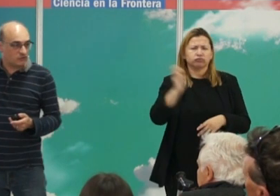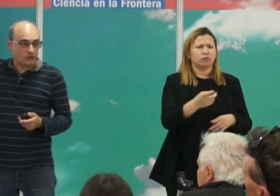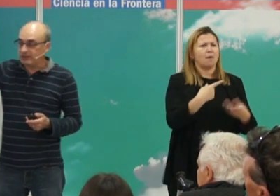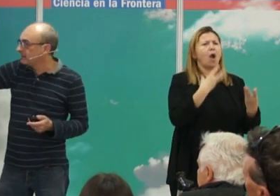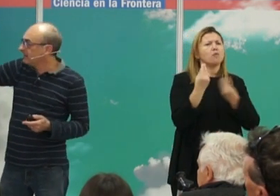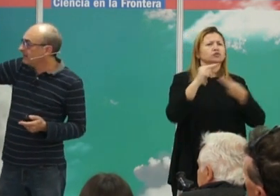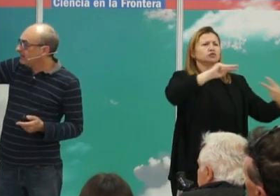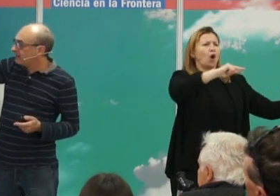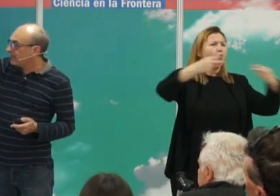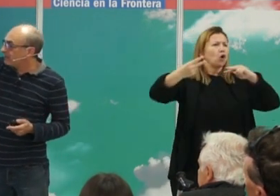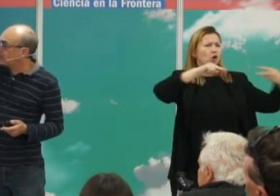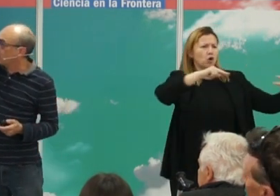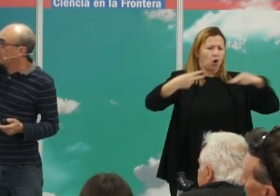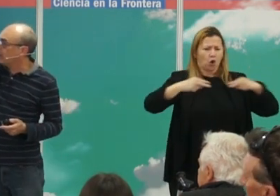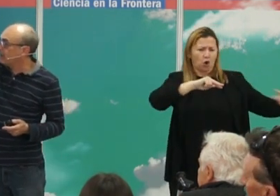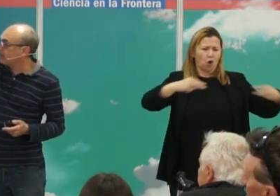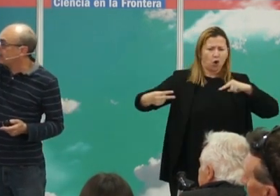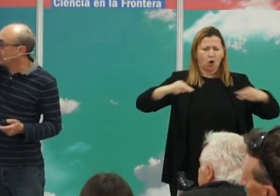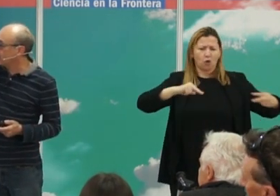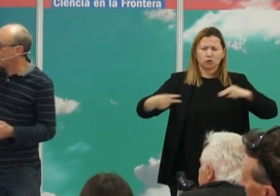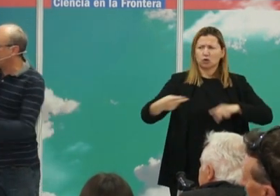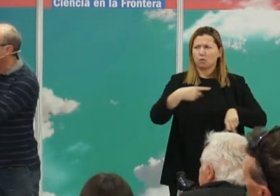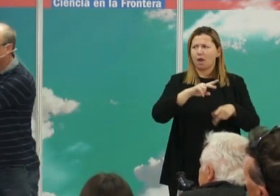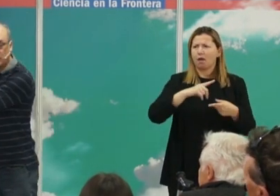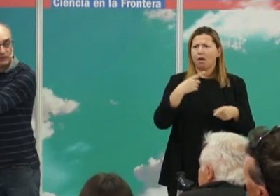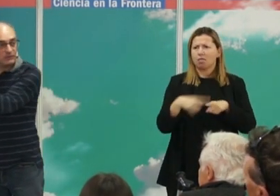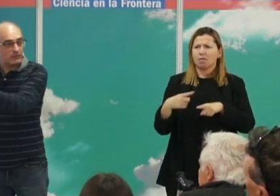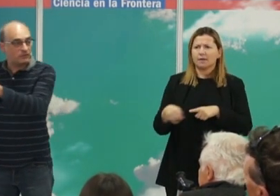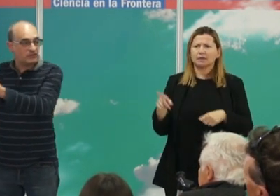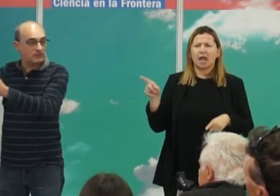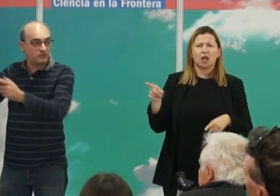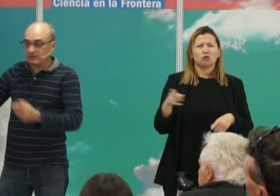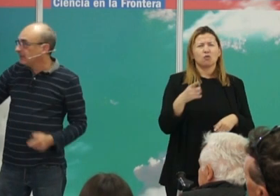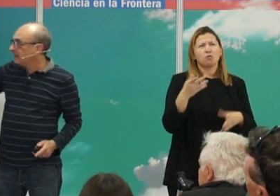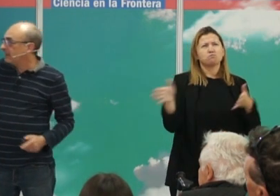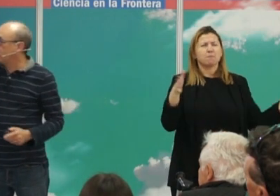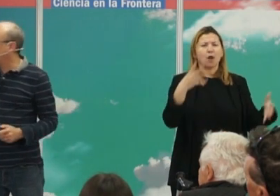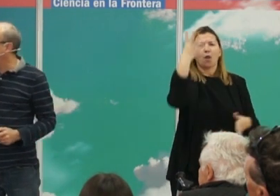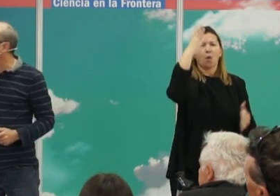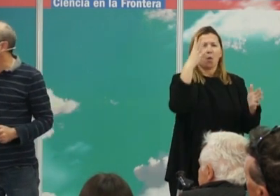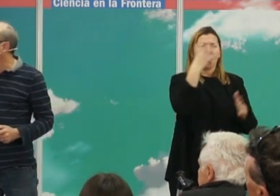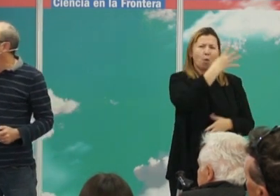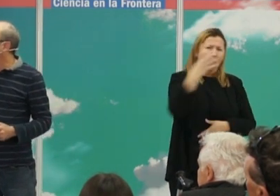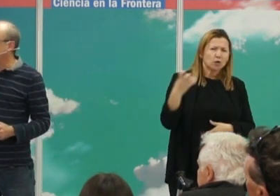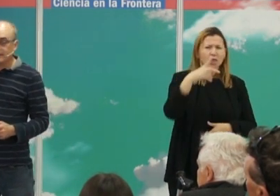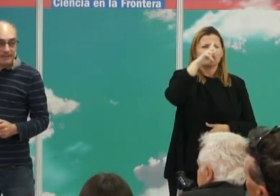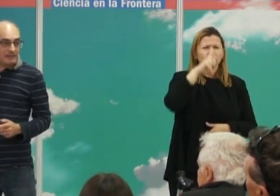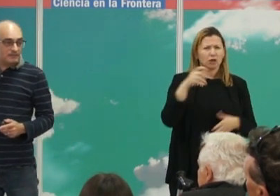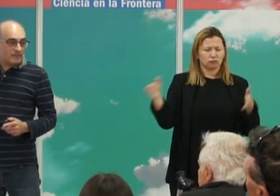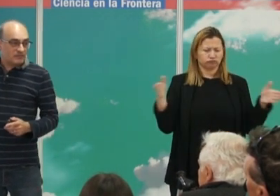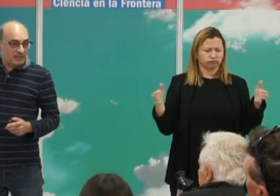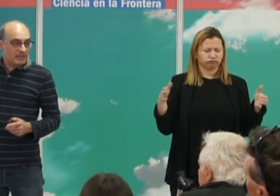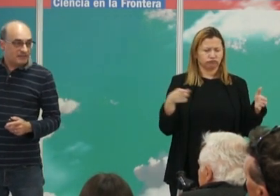estos colores. fijaos que cuando llegan hay un periodo de unos 400 años en los cuales se